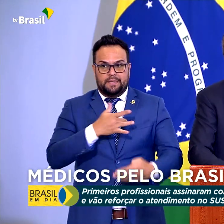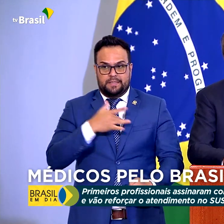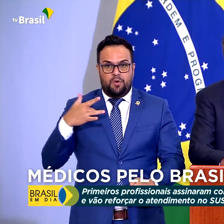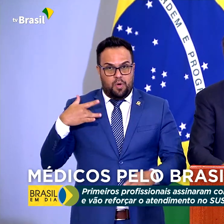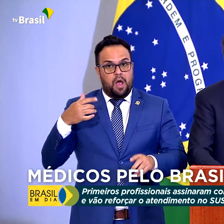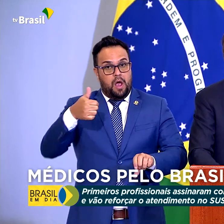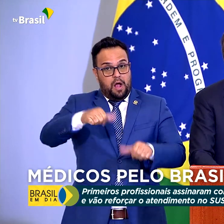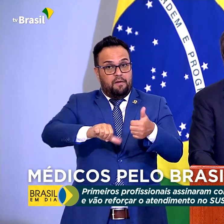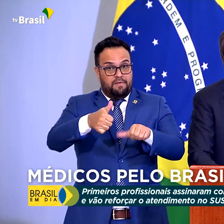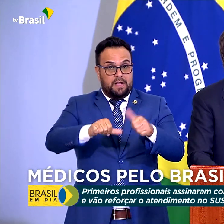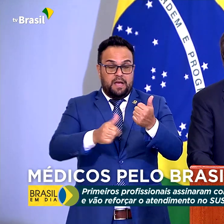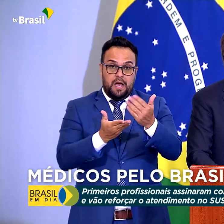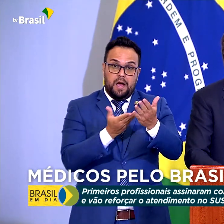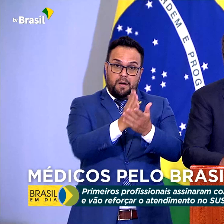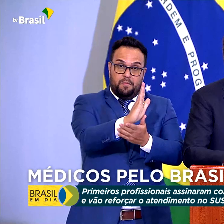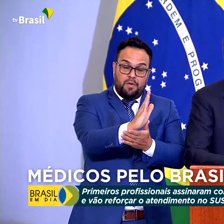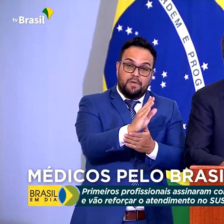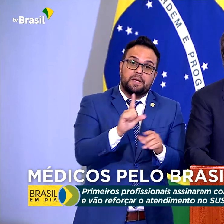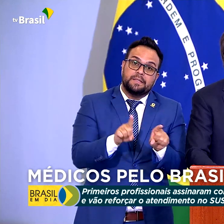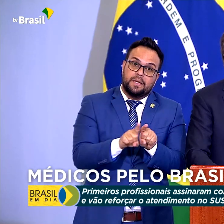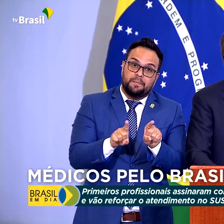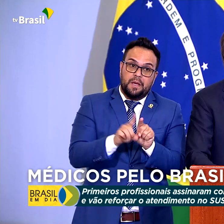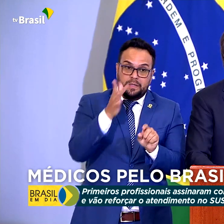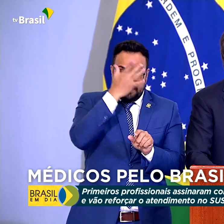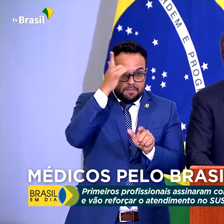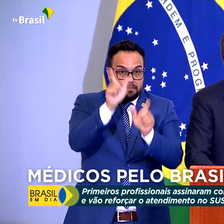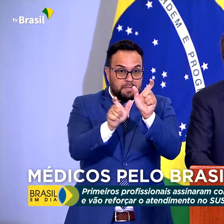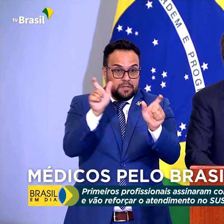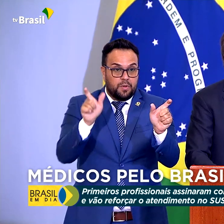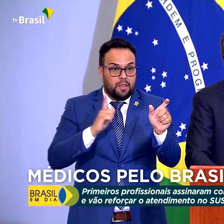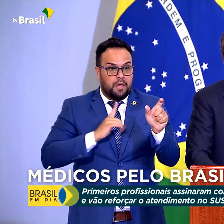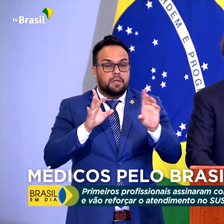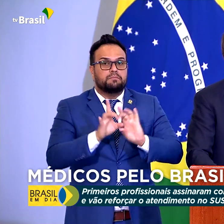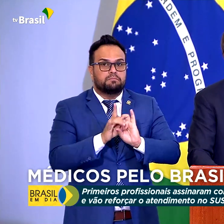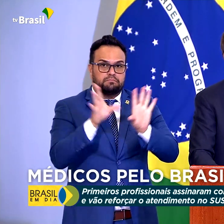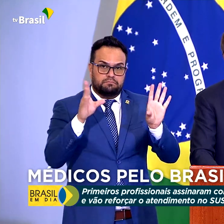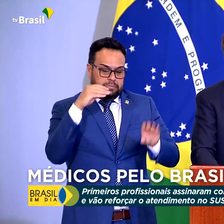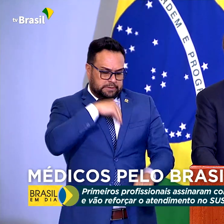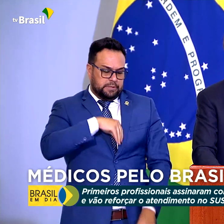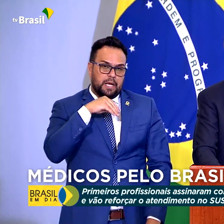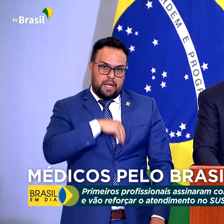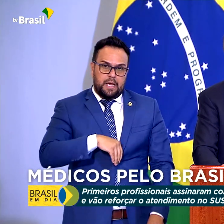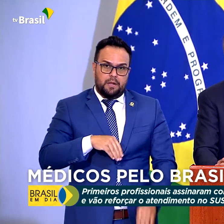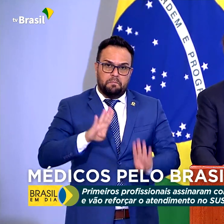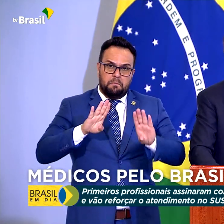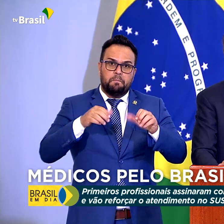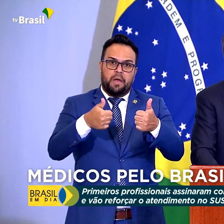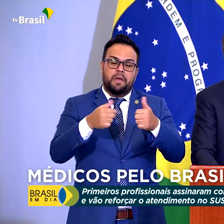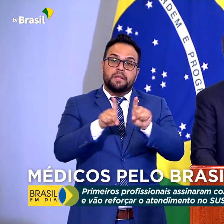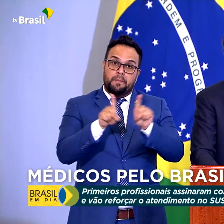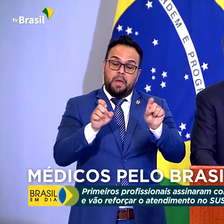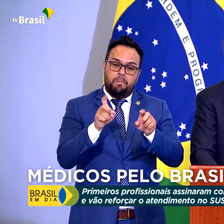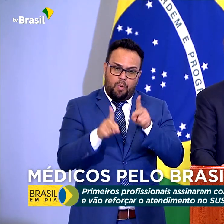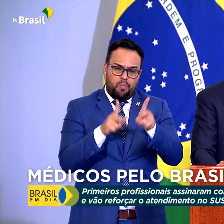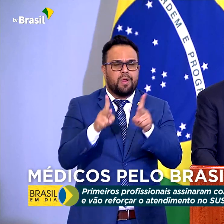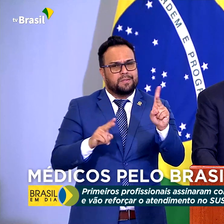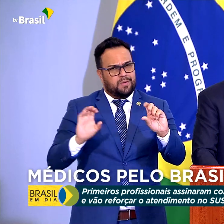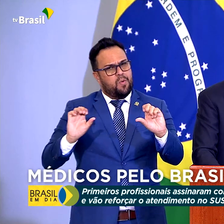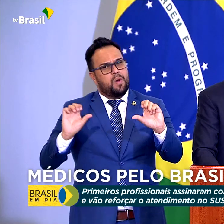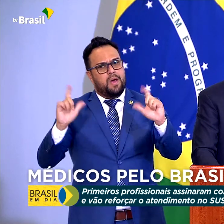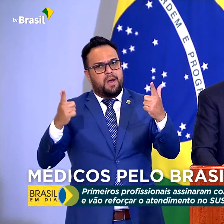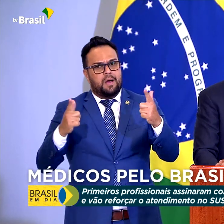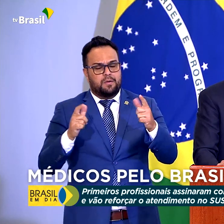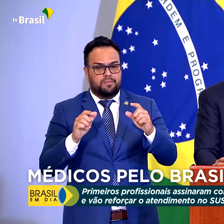os próprios profissionais também são recompensados na questão salarial, e a população, obviamente, que